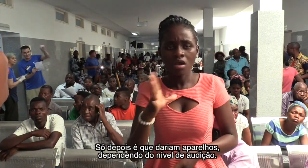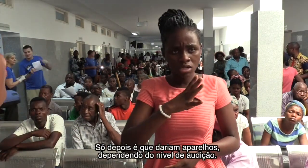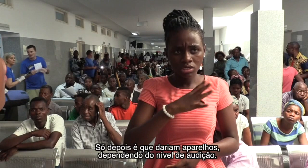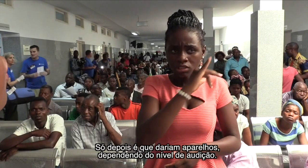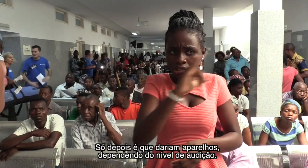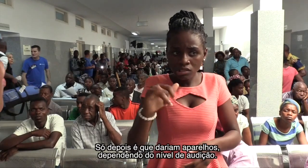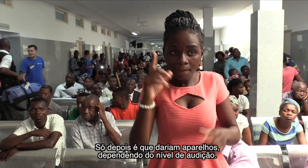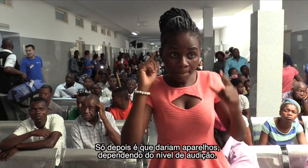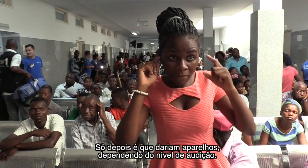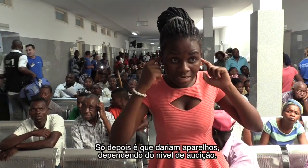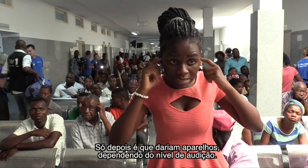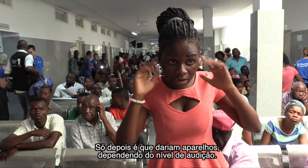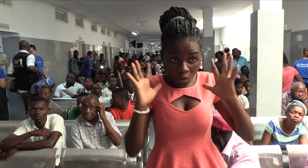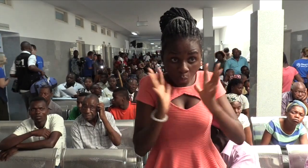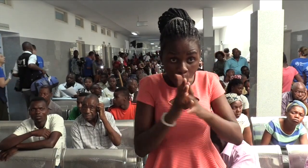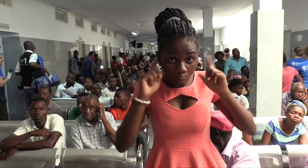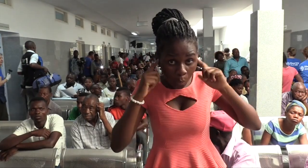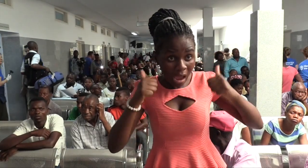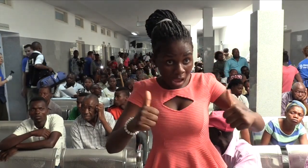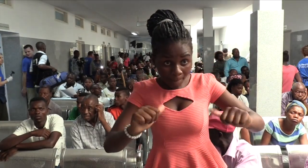aparelhos, dependendo do nível de audição.